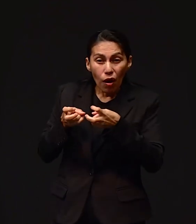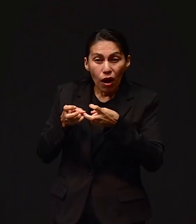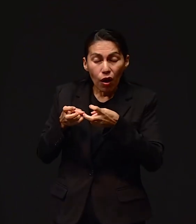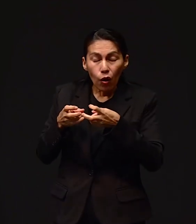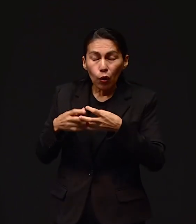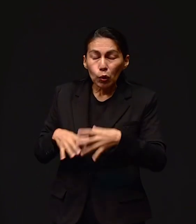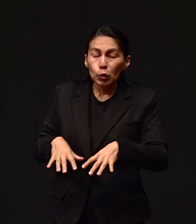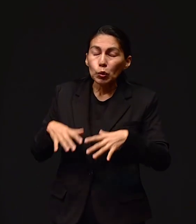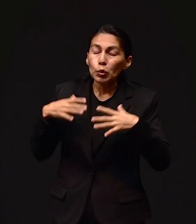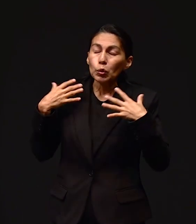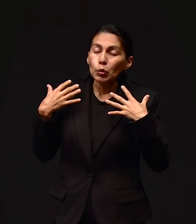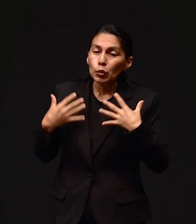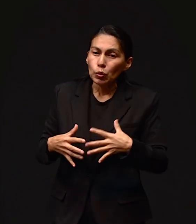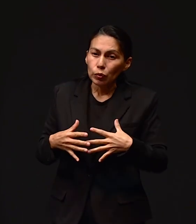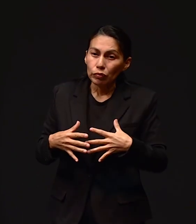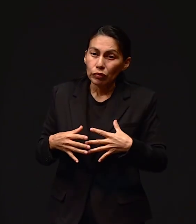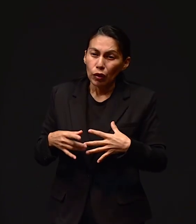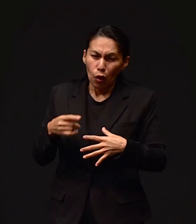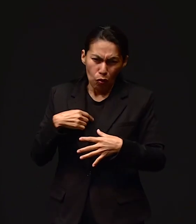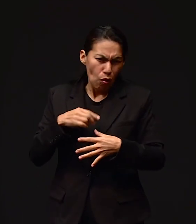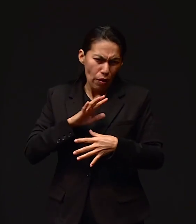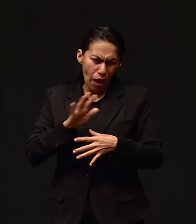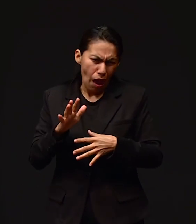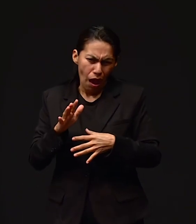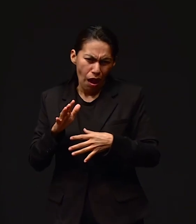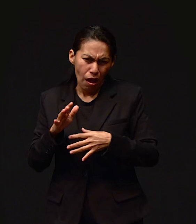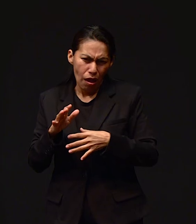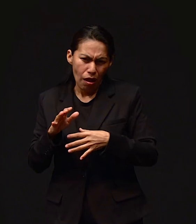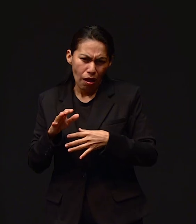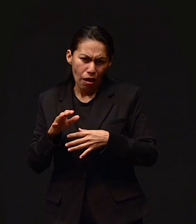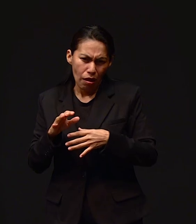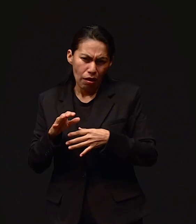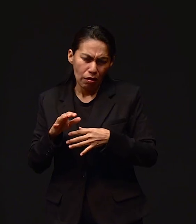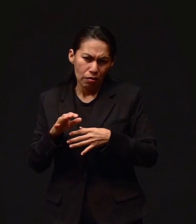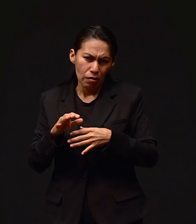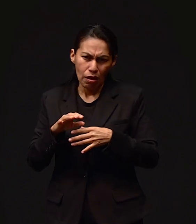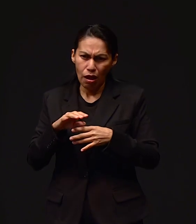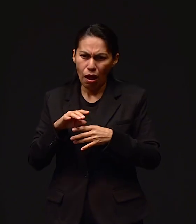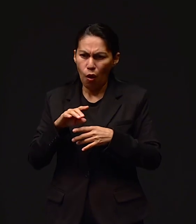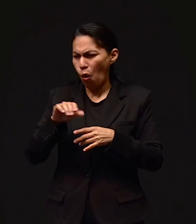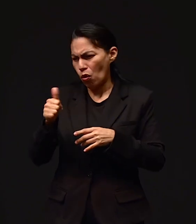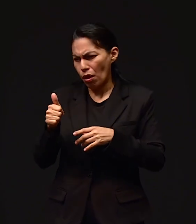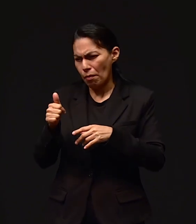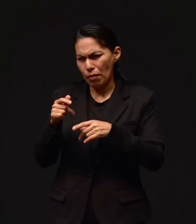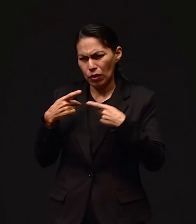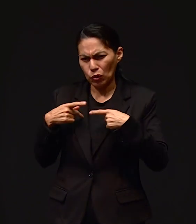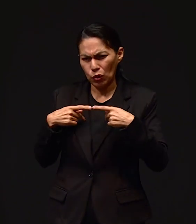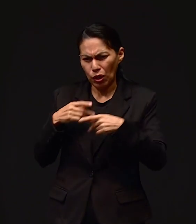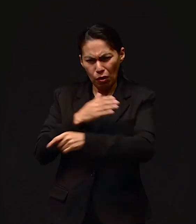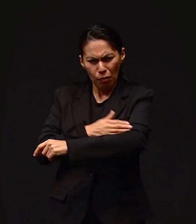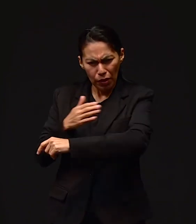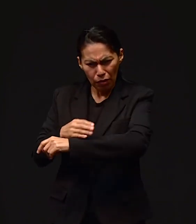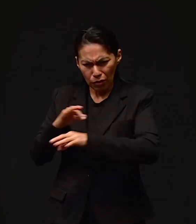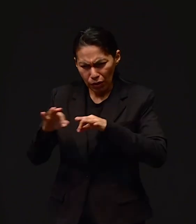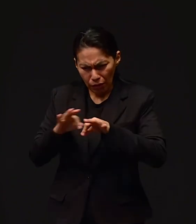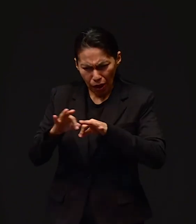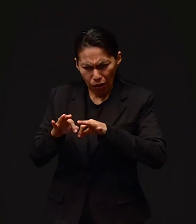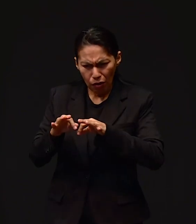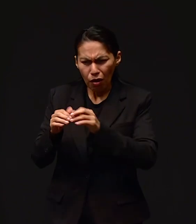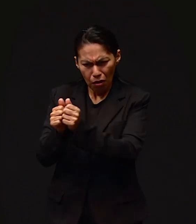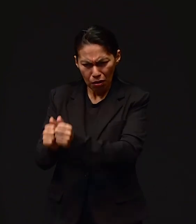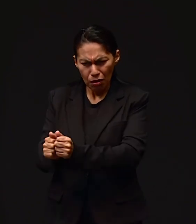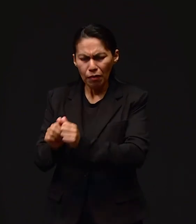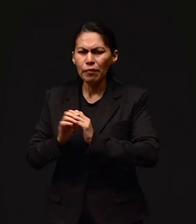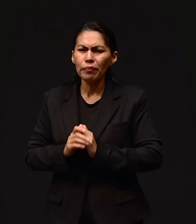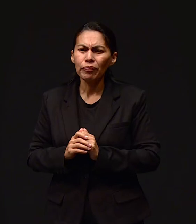Dice que en ese momento estaba yo entregando turno ya porque mi compañero, el químico, ya había llegado para recibir